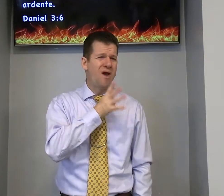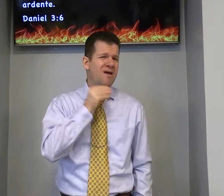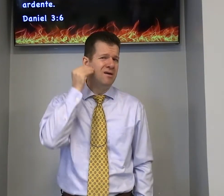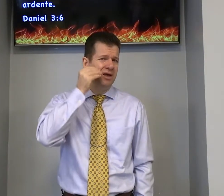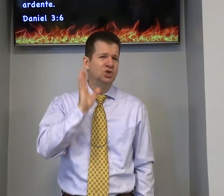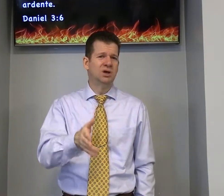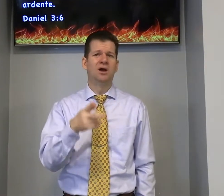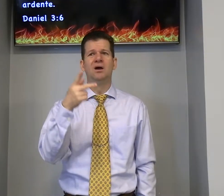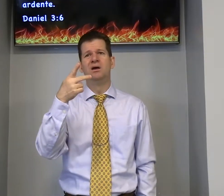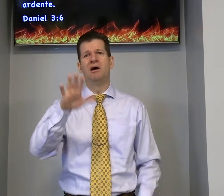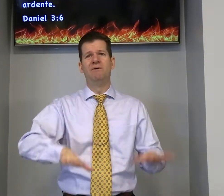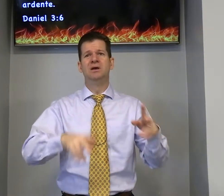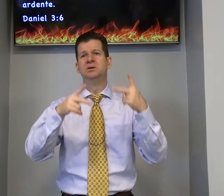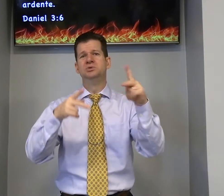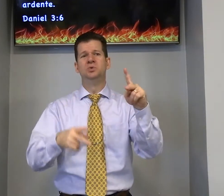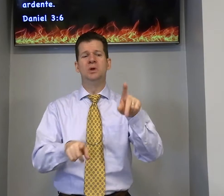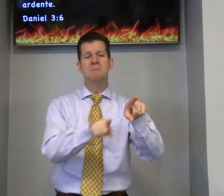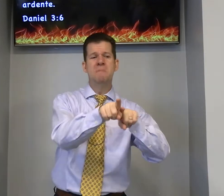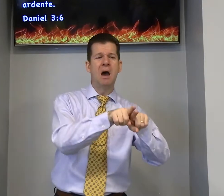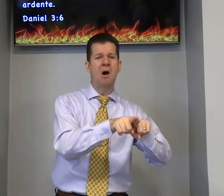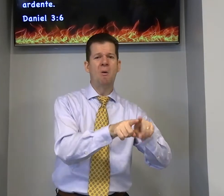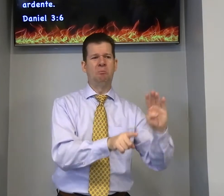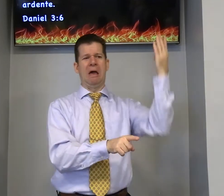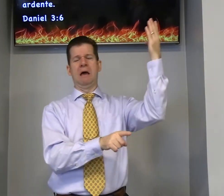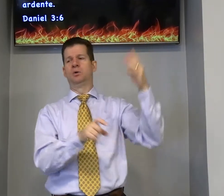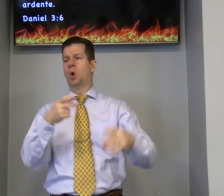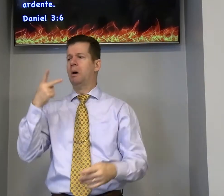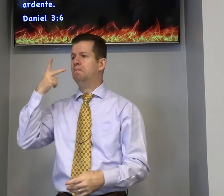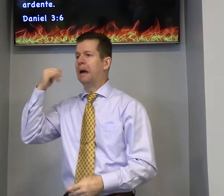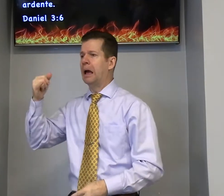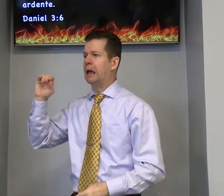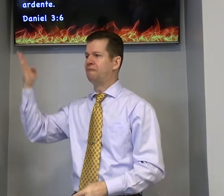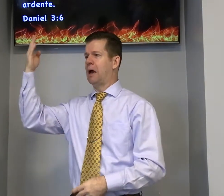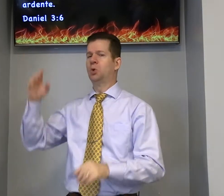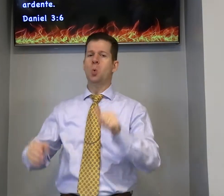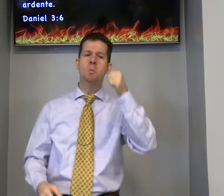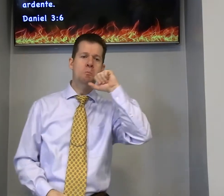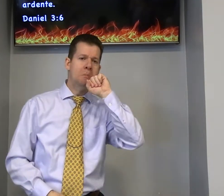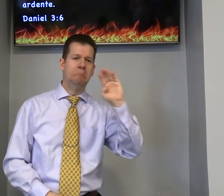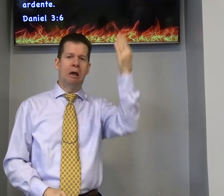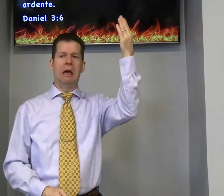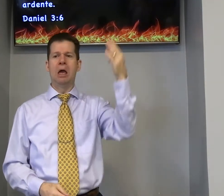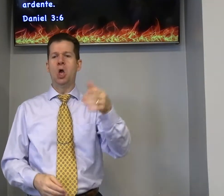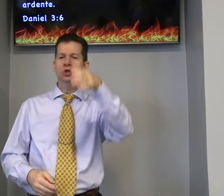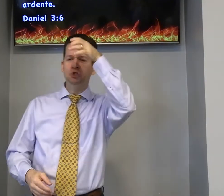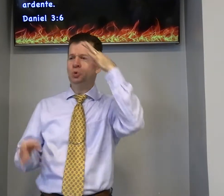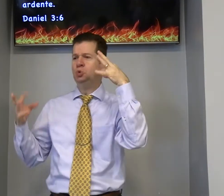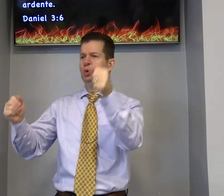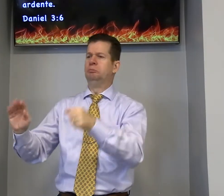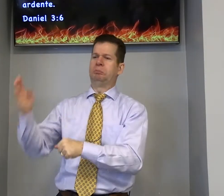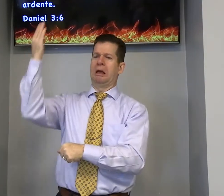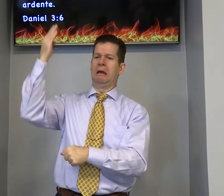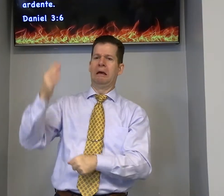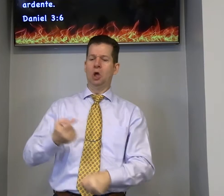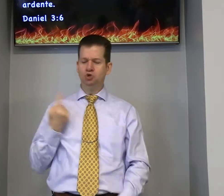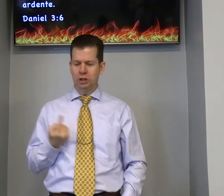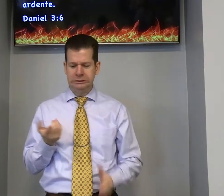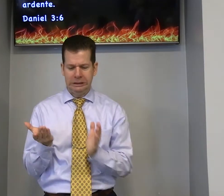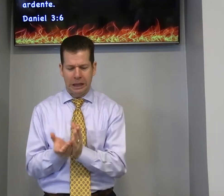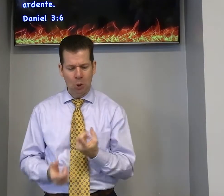você conhece já experimentou isso na sua vida seu irmão pai mãe falsa tio